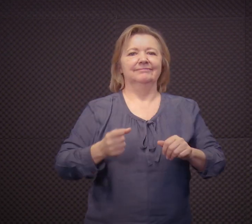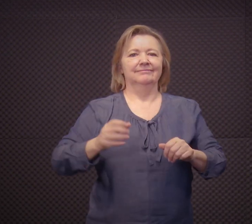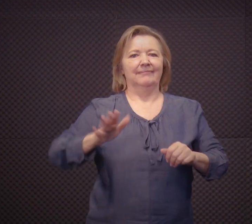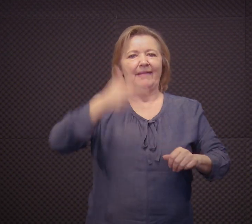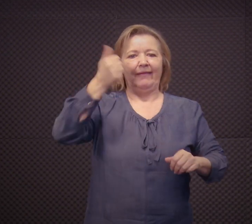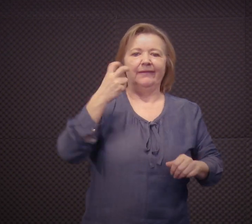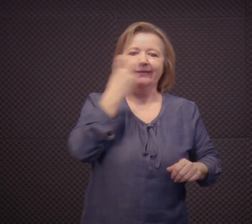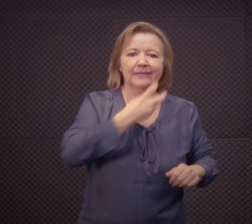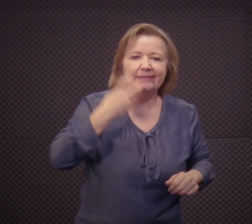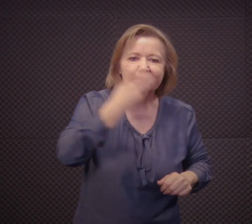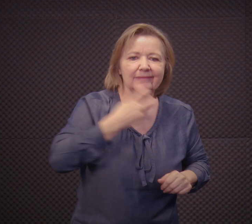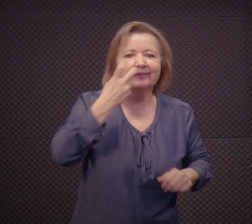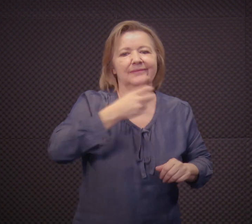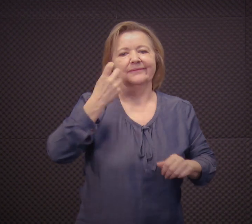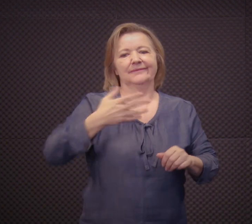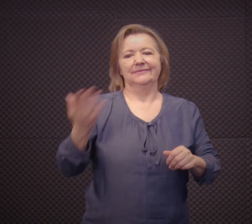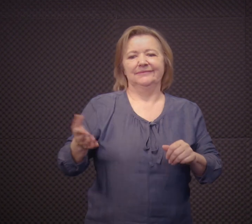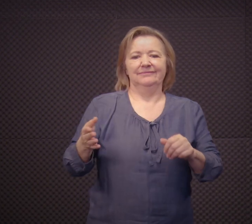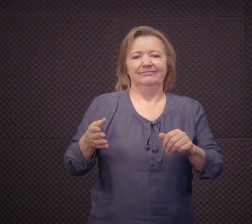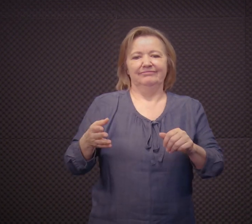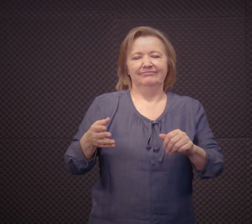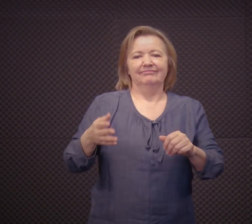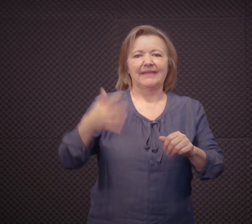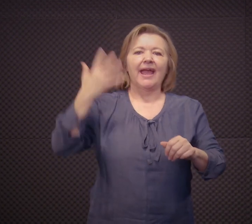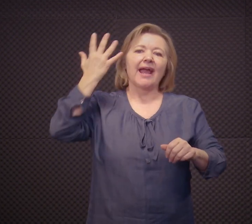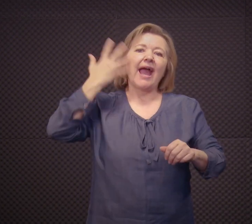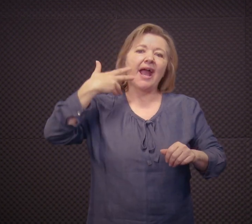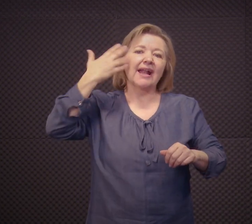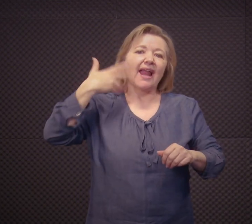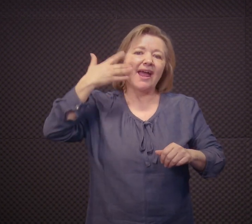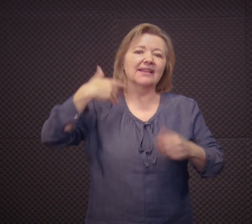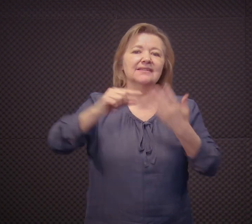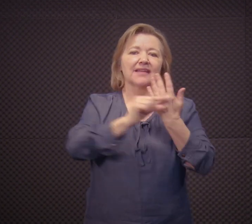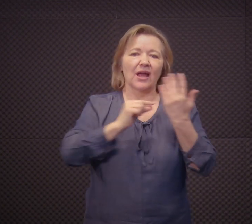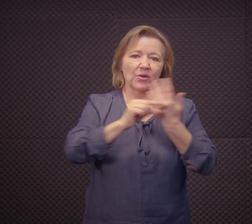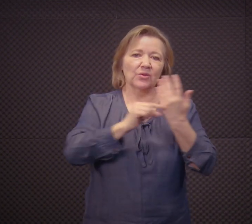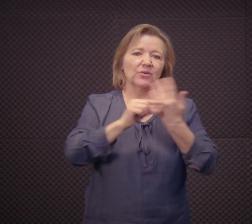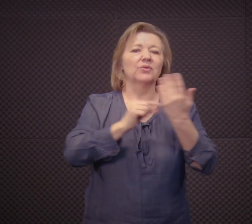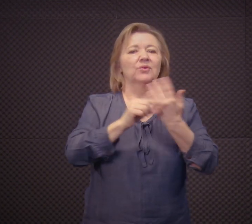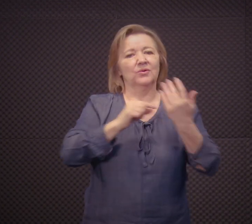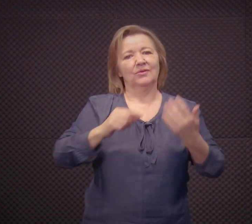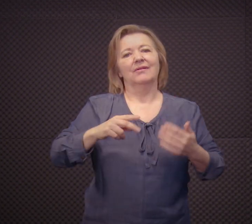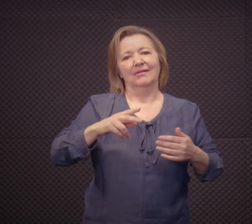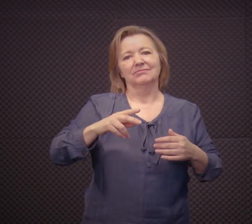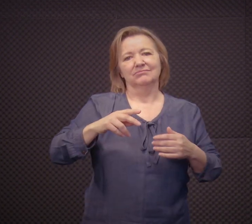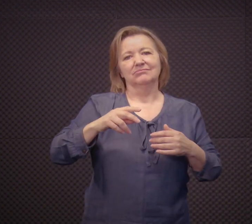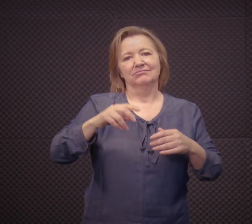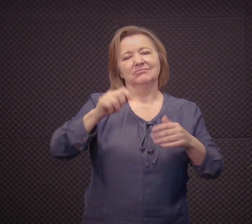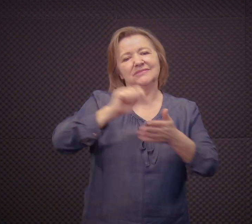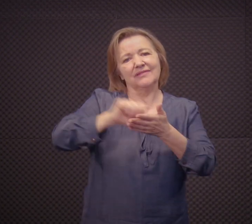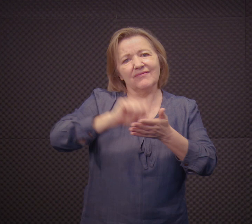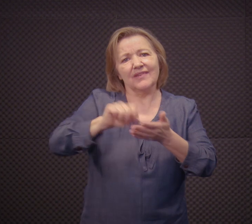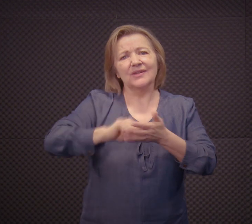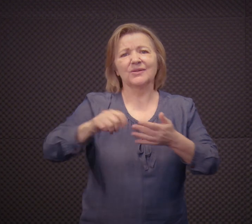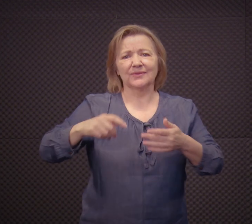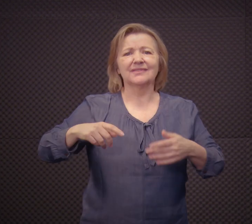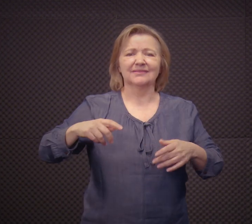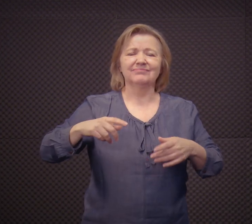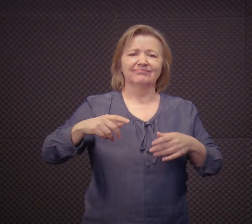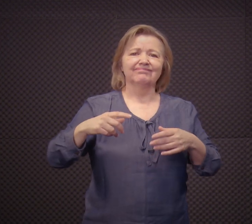Tudo o que aconteceu, a questão de oralidade também, né? Gladys também é outra autora que ela